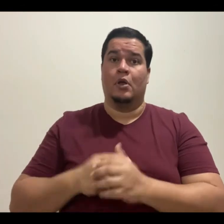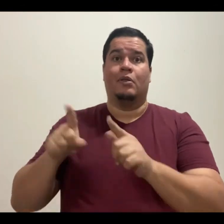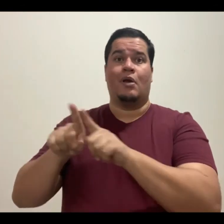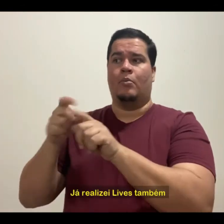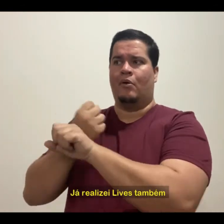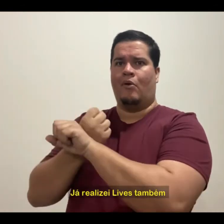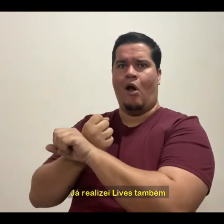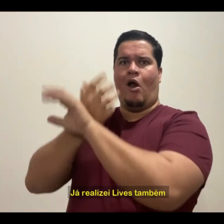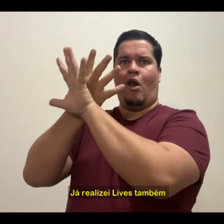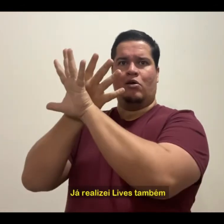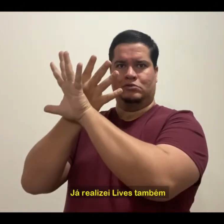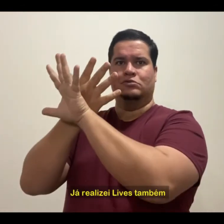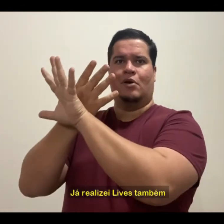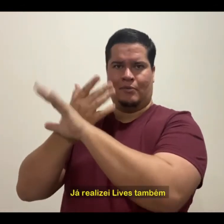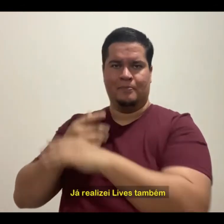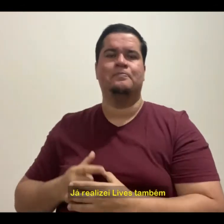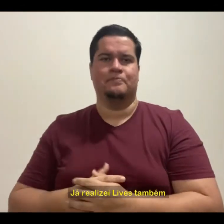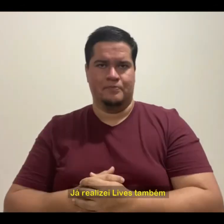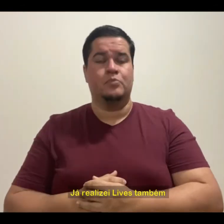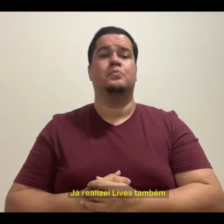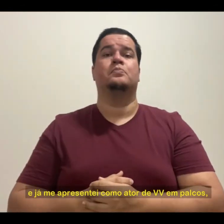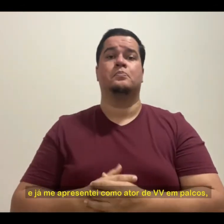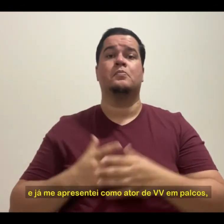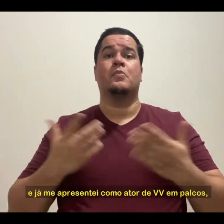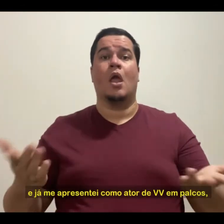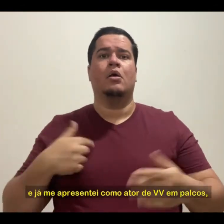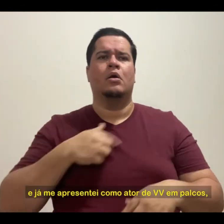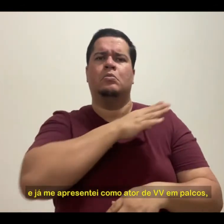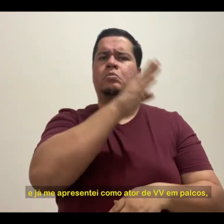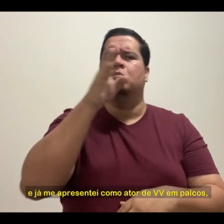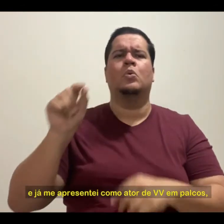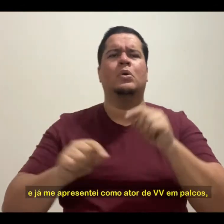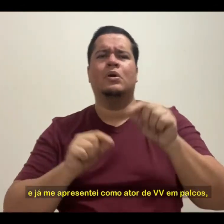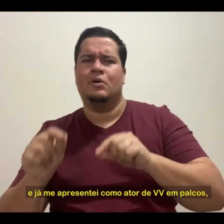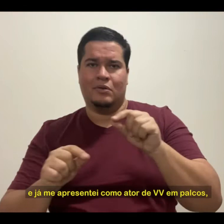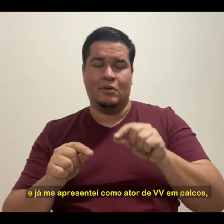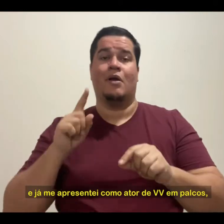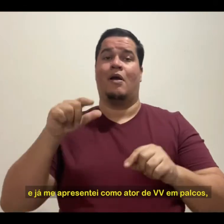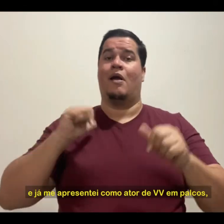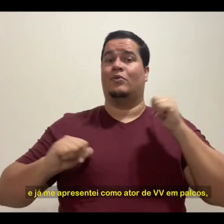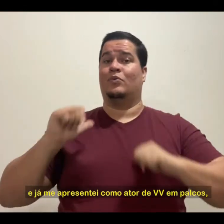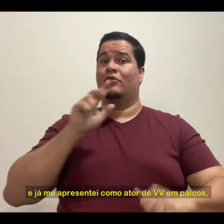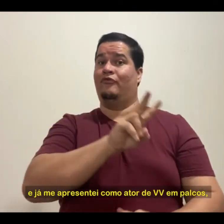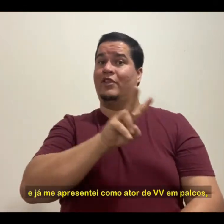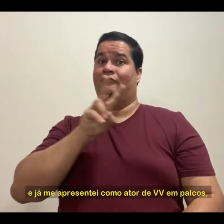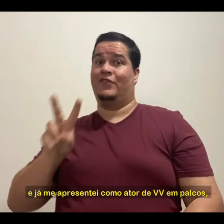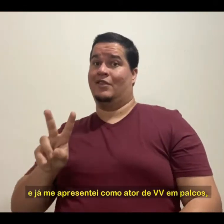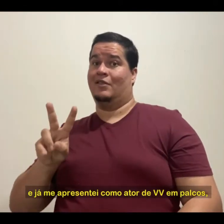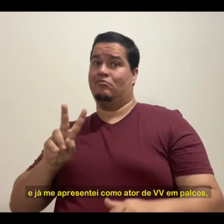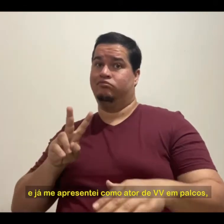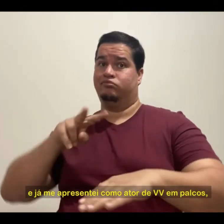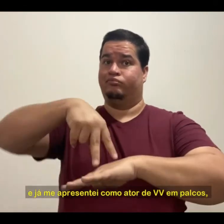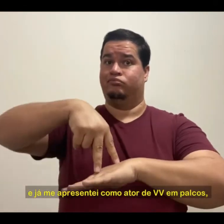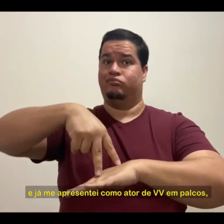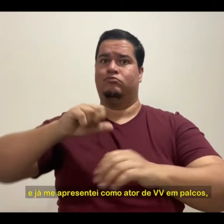Já realizei lives também e já me apresentei como ator de VV em palcos,